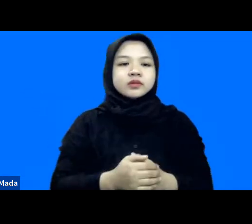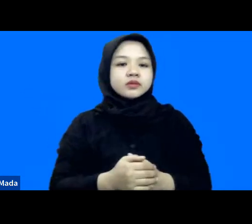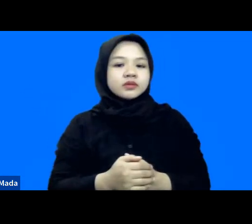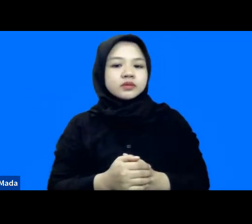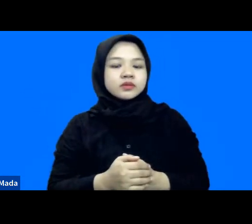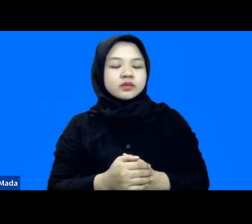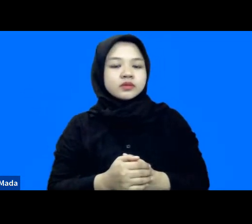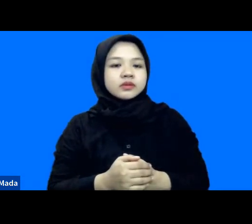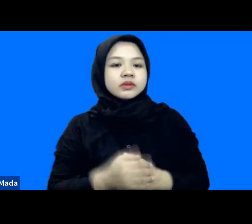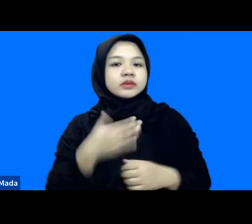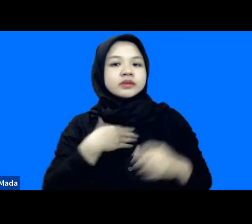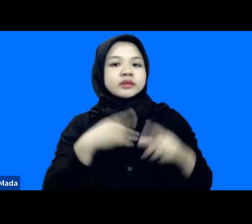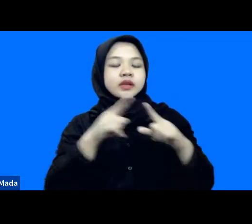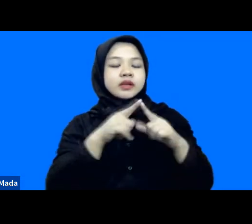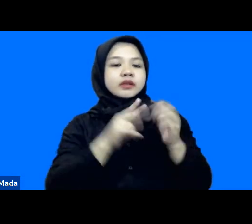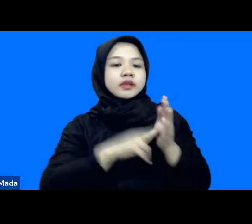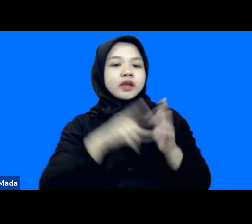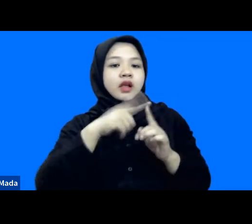dengan anto disini